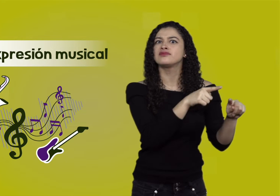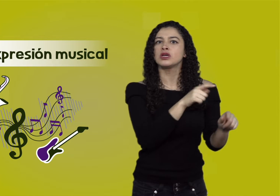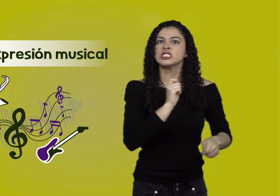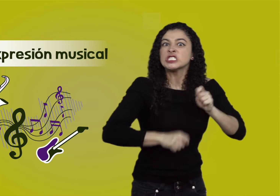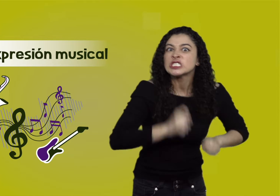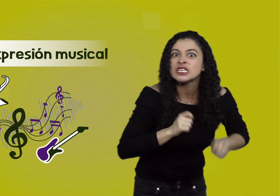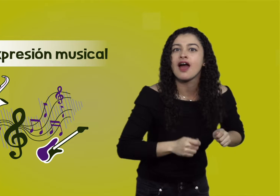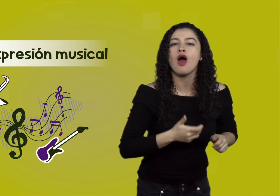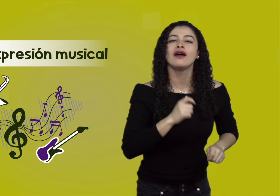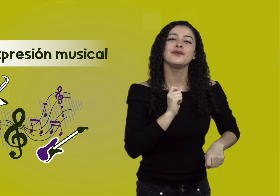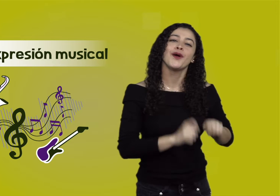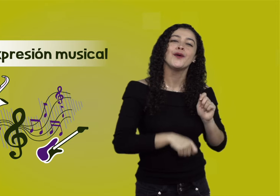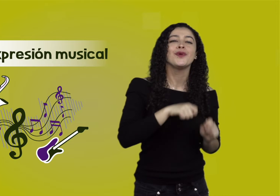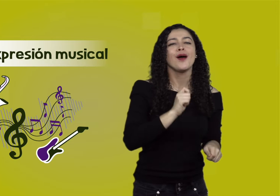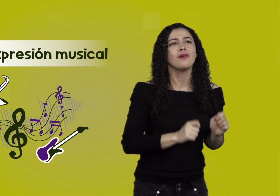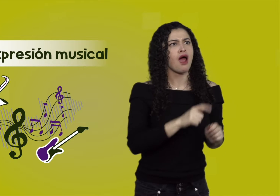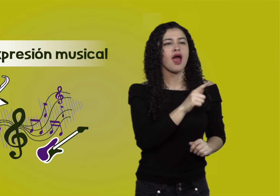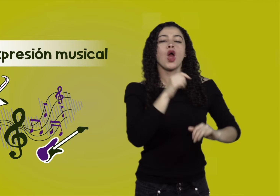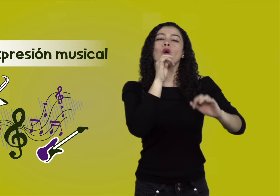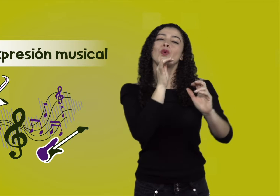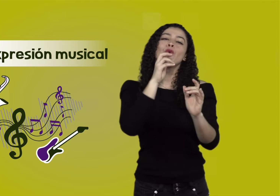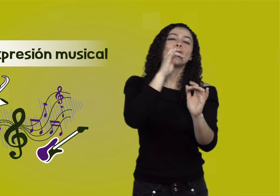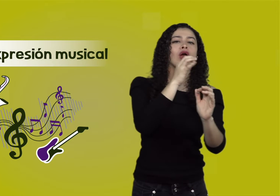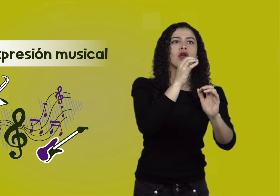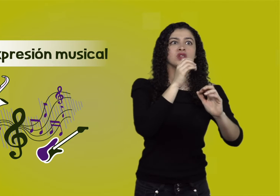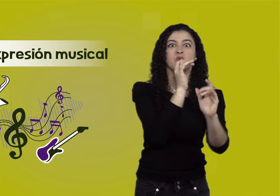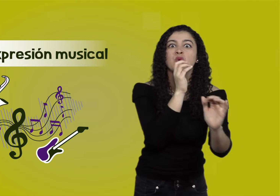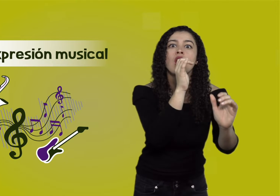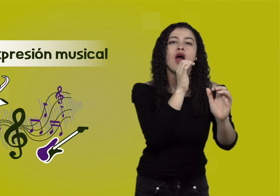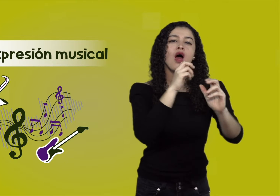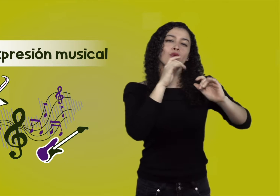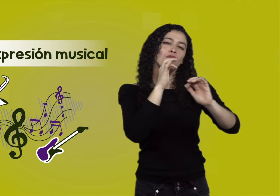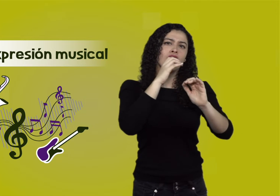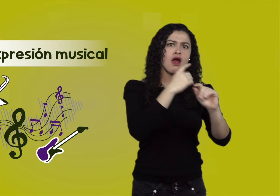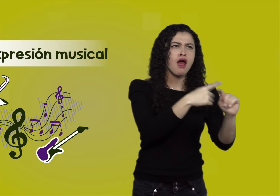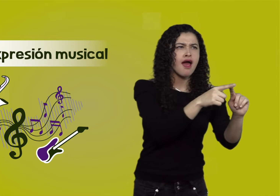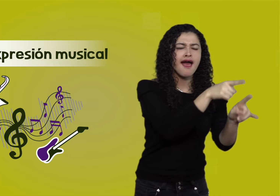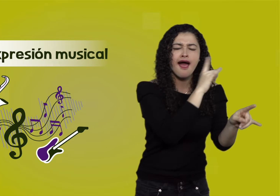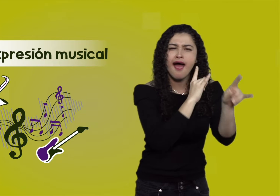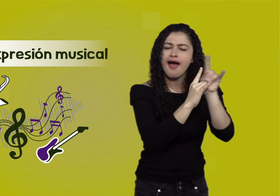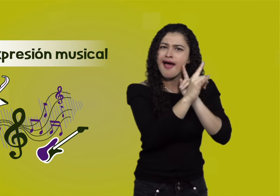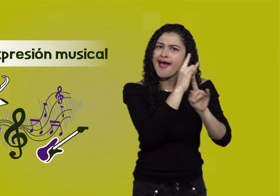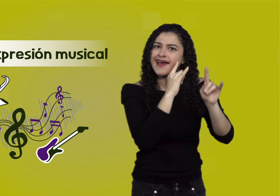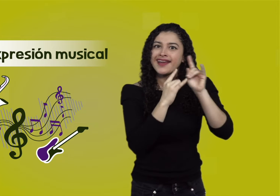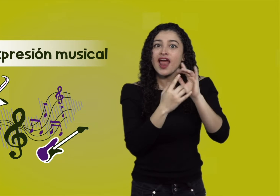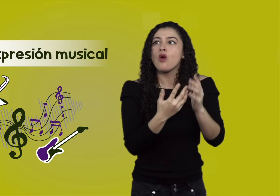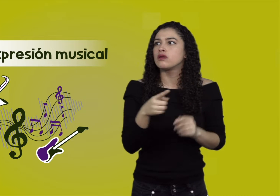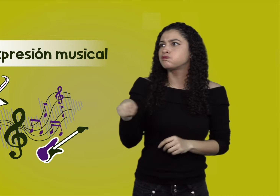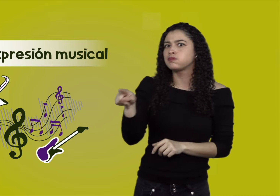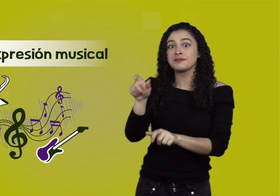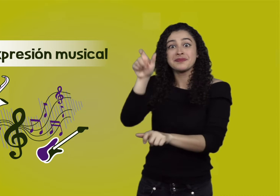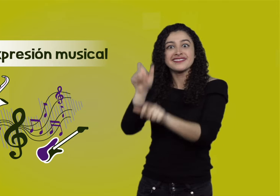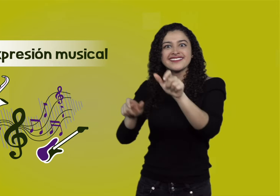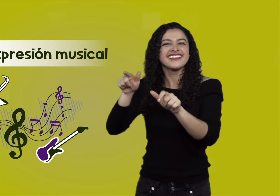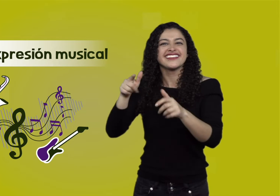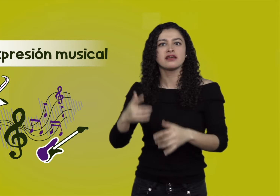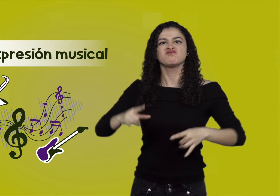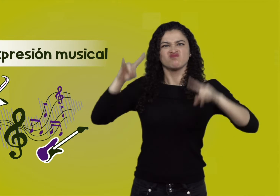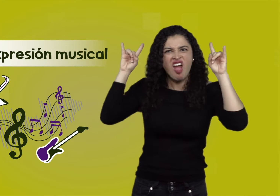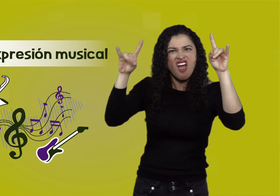ritmos de instrumentos, reconocer cuando estos emiten sonidos delicados y sonoros, o por el contrario, sonidos